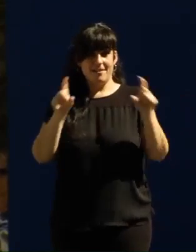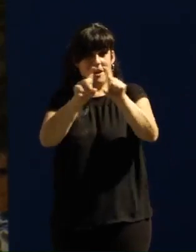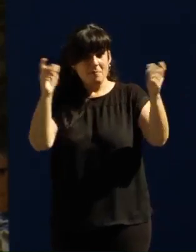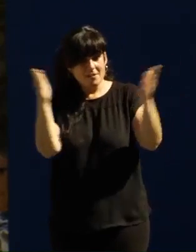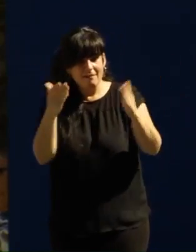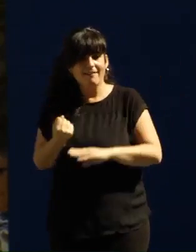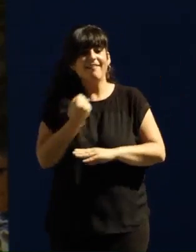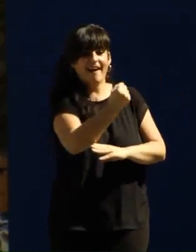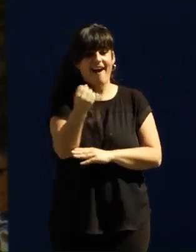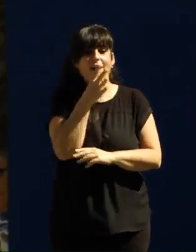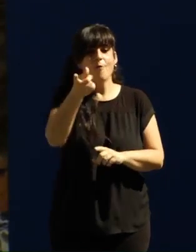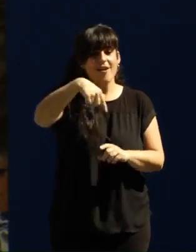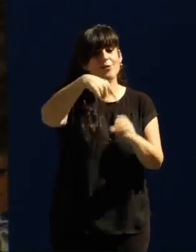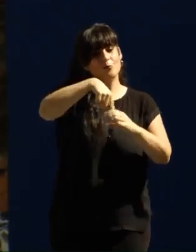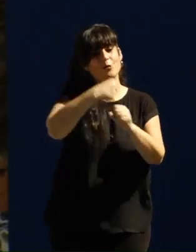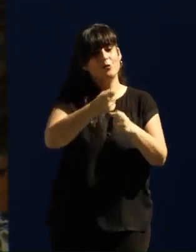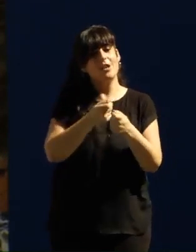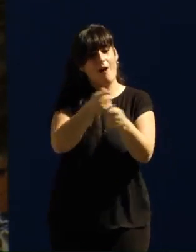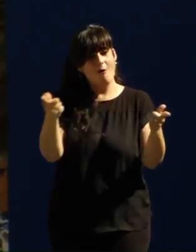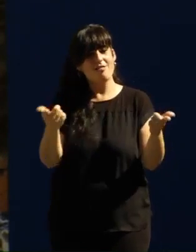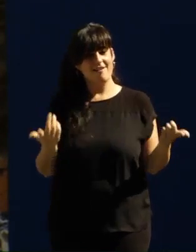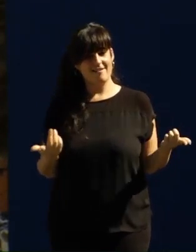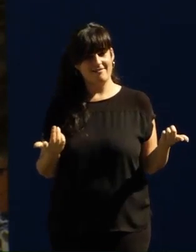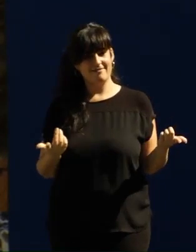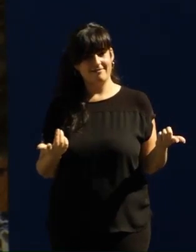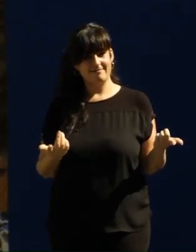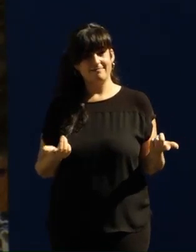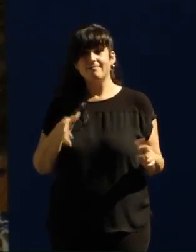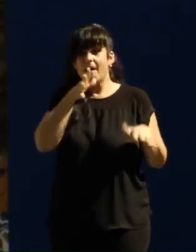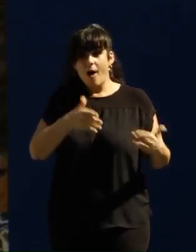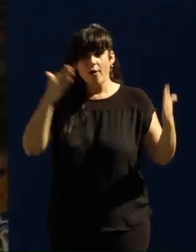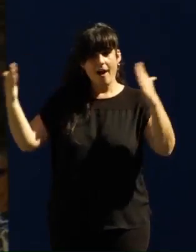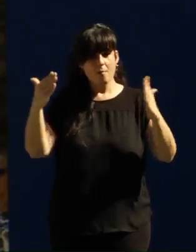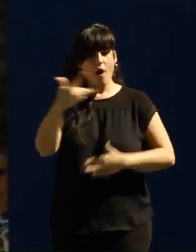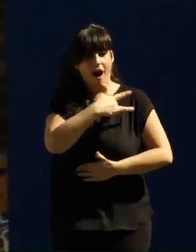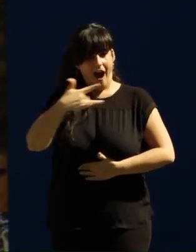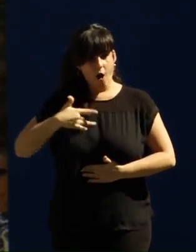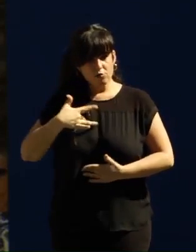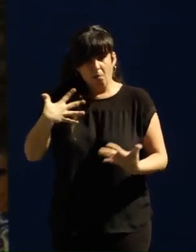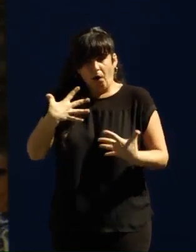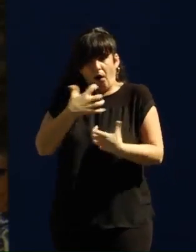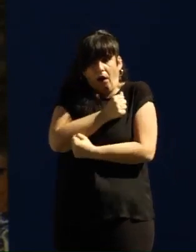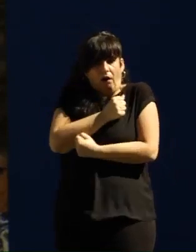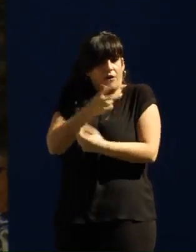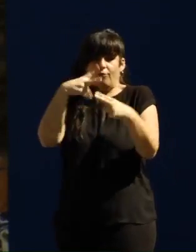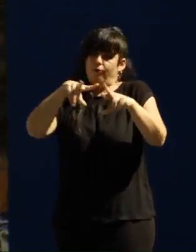que son las que crean empleo y no las grandes superficies, que ya es hora de que a los autónomos se les deje de asfixiar, que hay que recuperar el